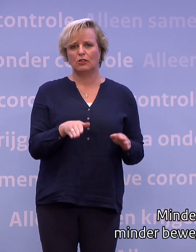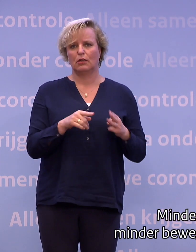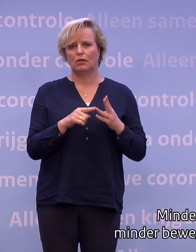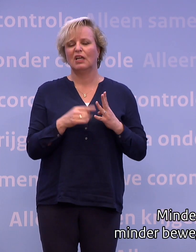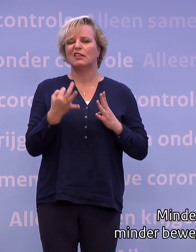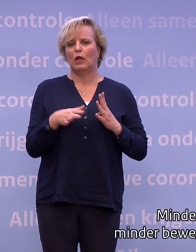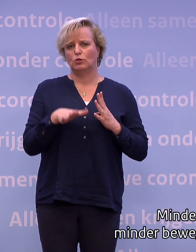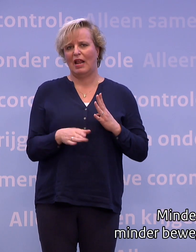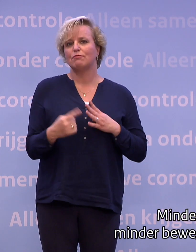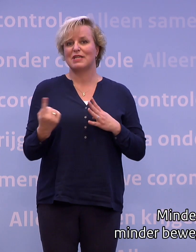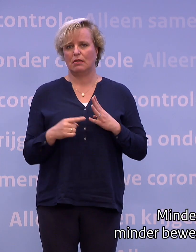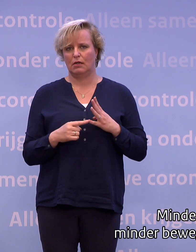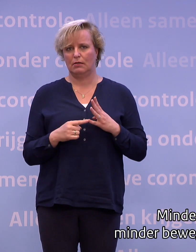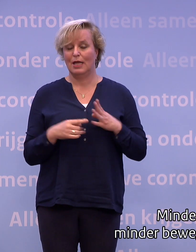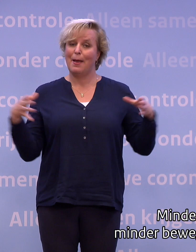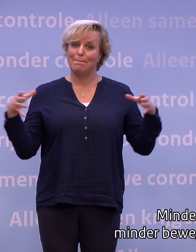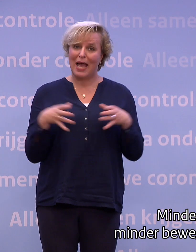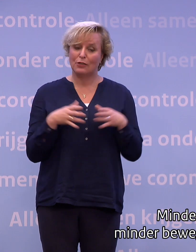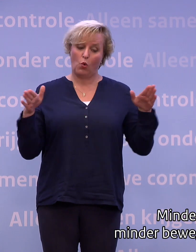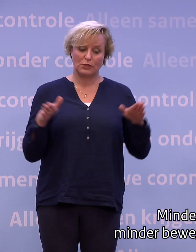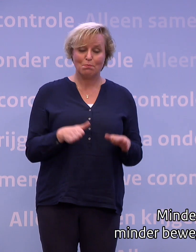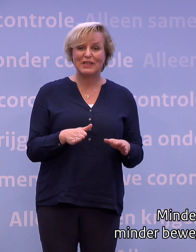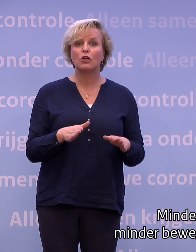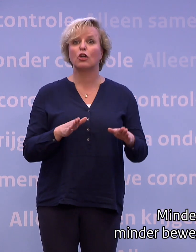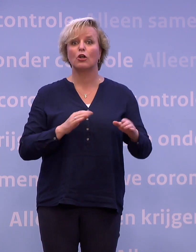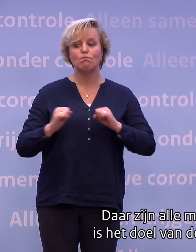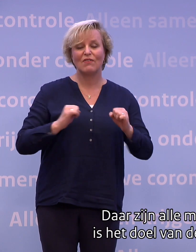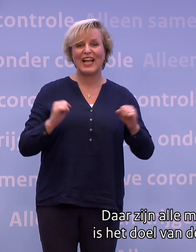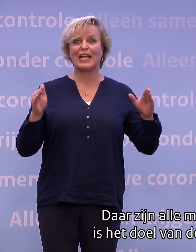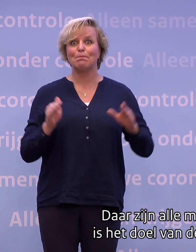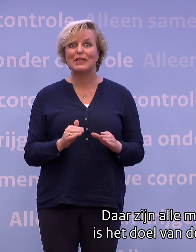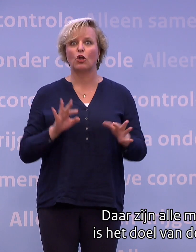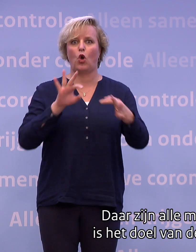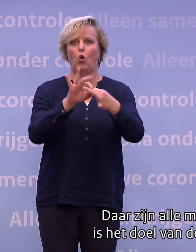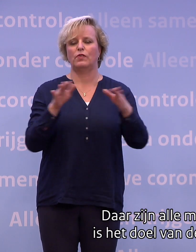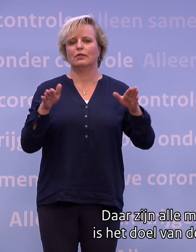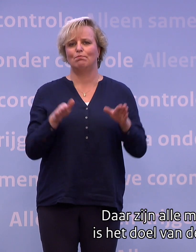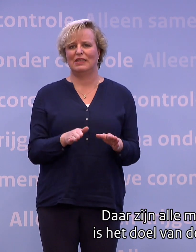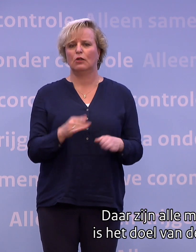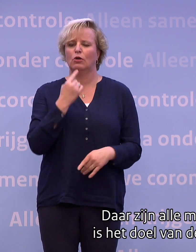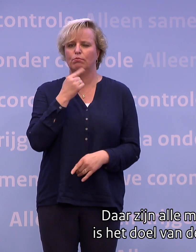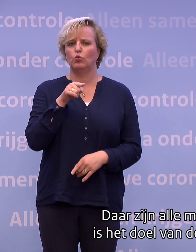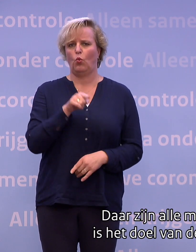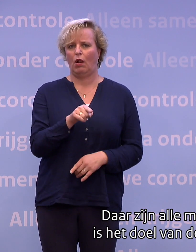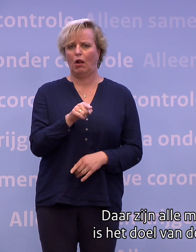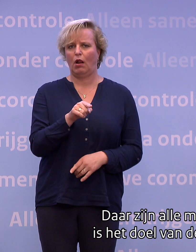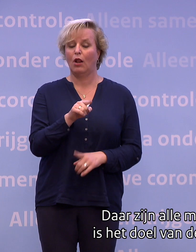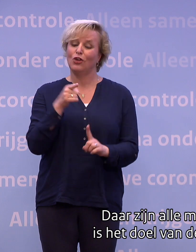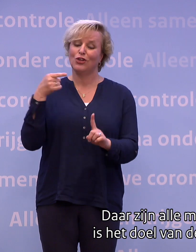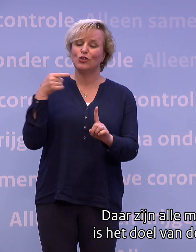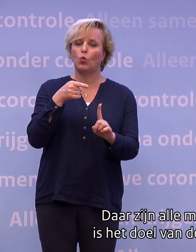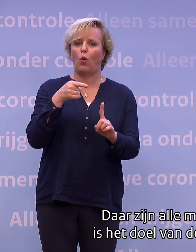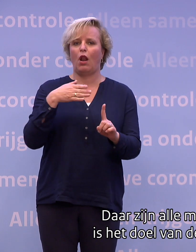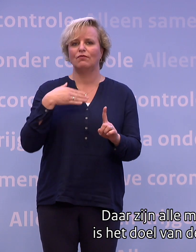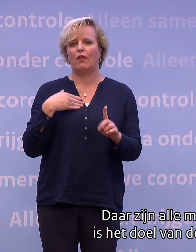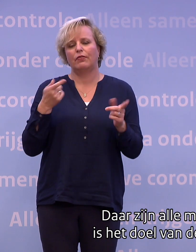Minder bijeenkomsten, minder bewegingen, minder contact. Daar zijn alle maatregelen opgericht. Dat is het doel van deze